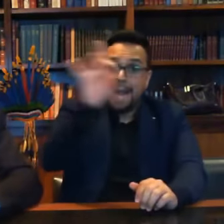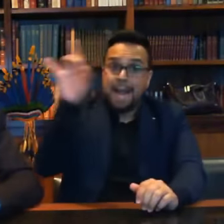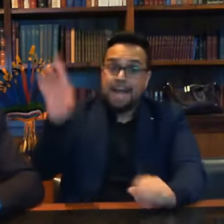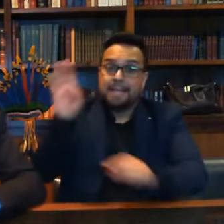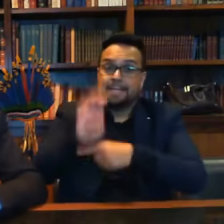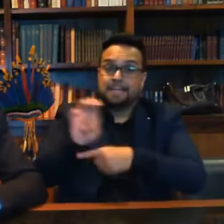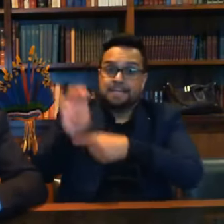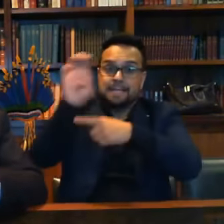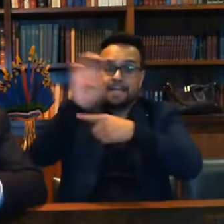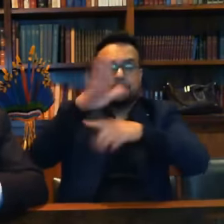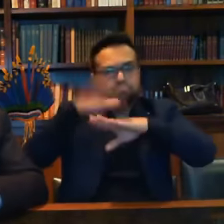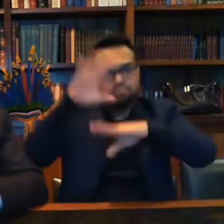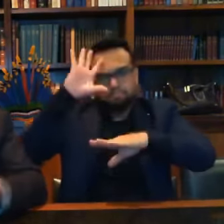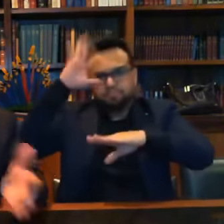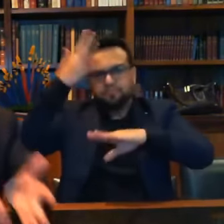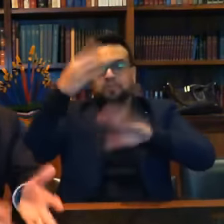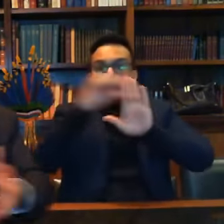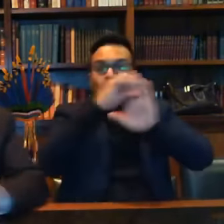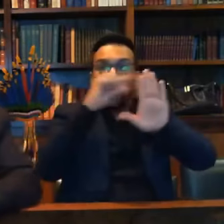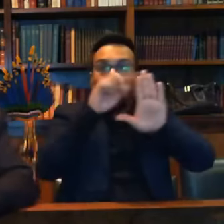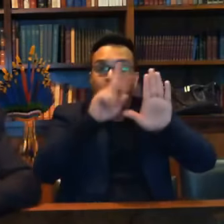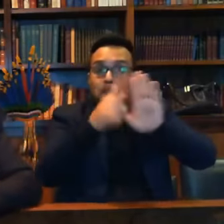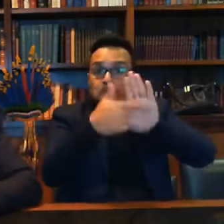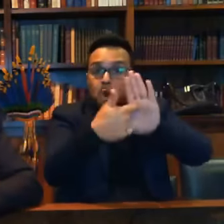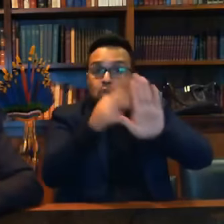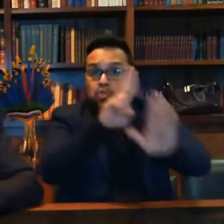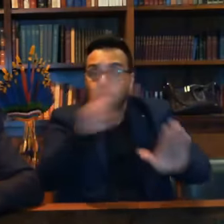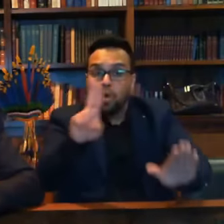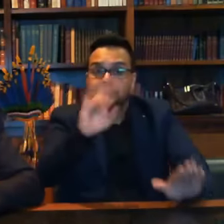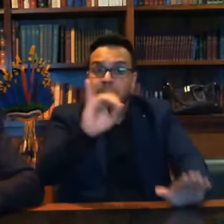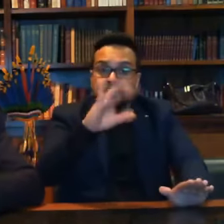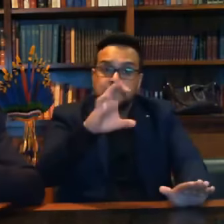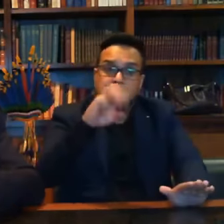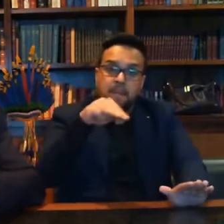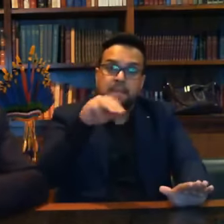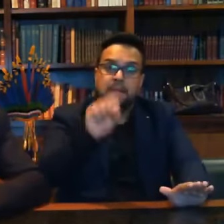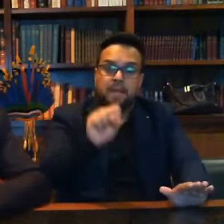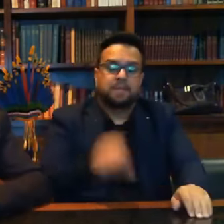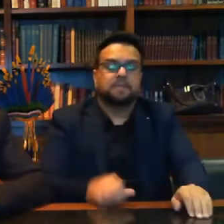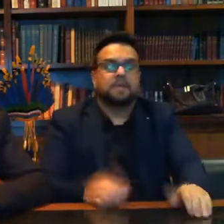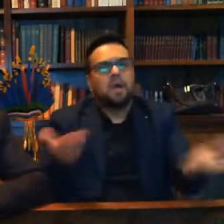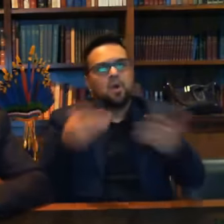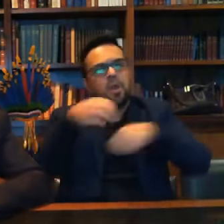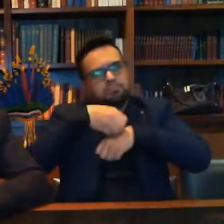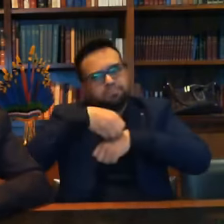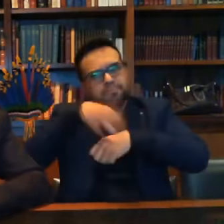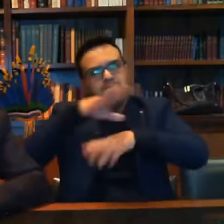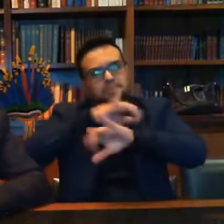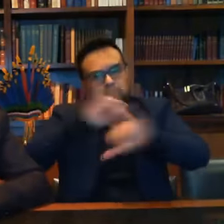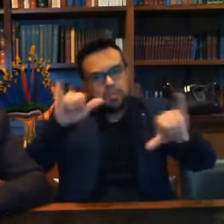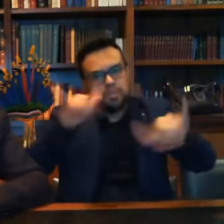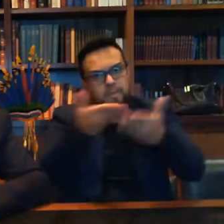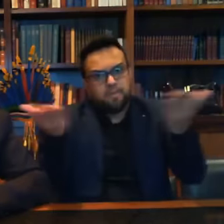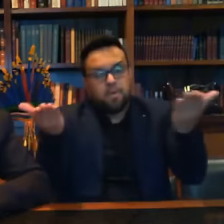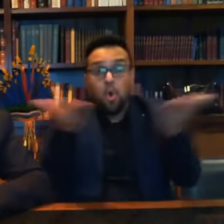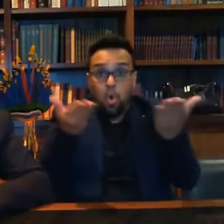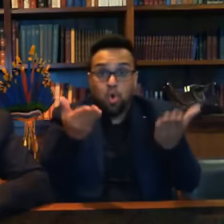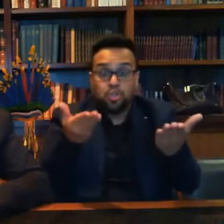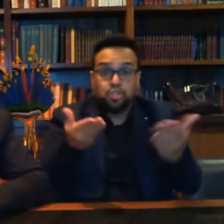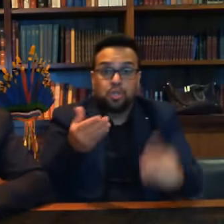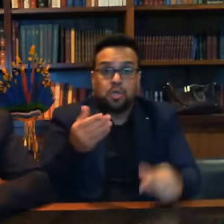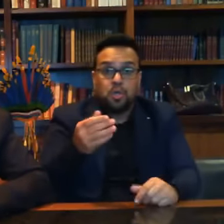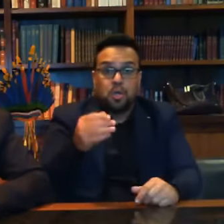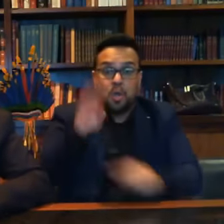fixe nominalmente o seu ICMS olha o que estou dizendo para vocês hoje em dia um estado que cobra 30